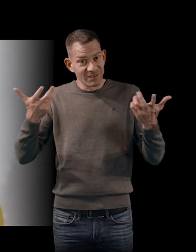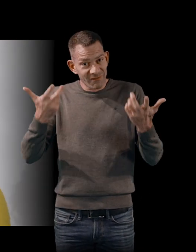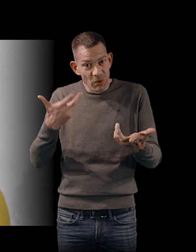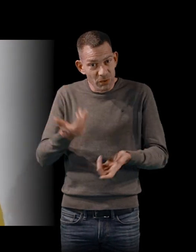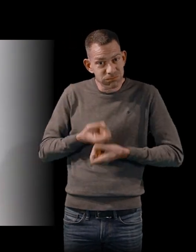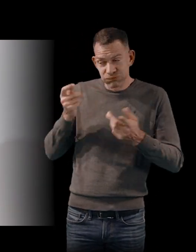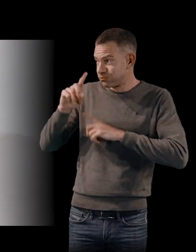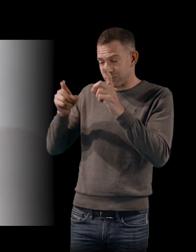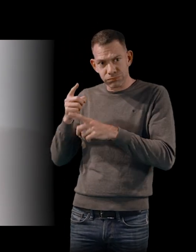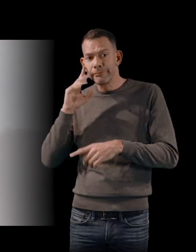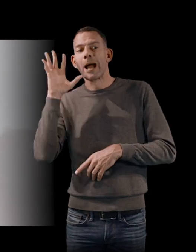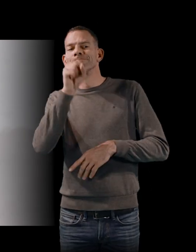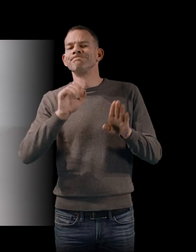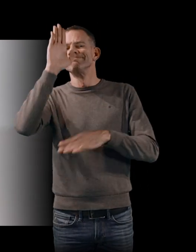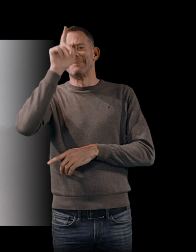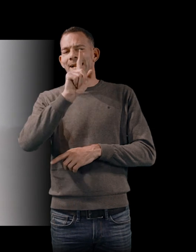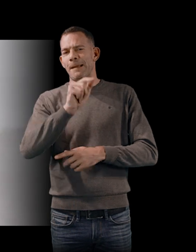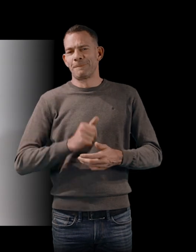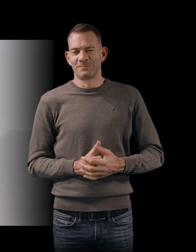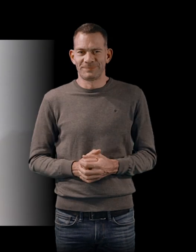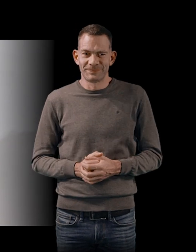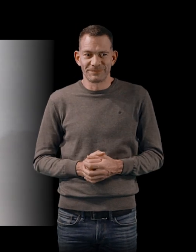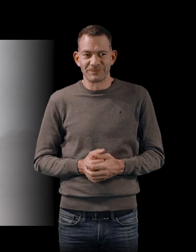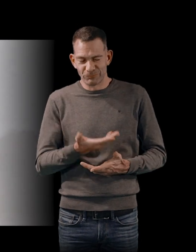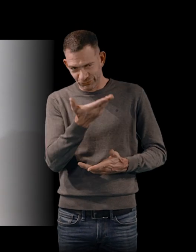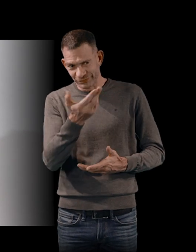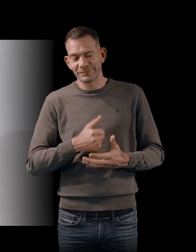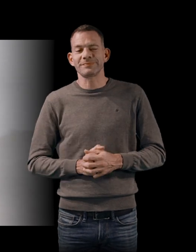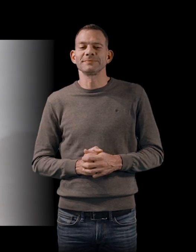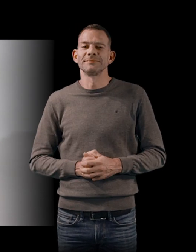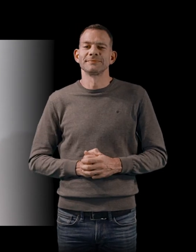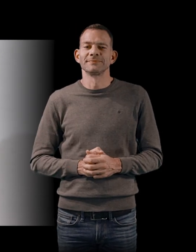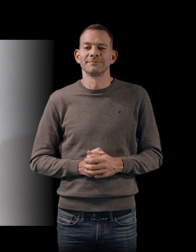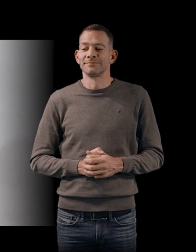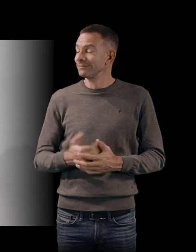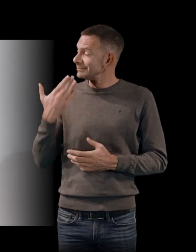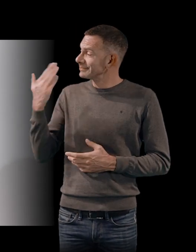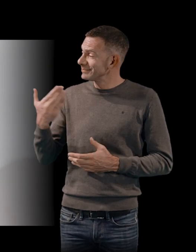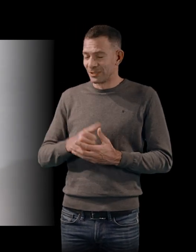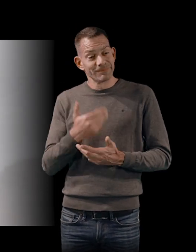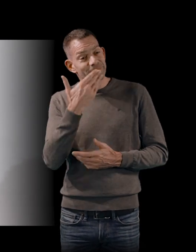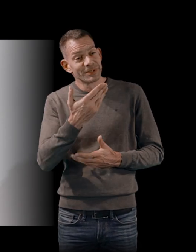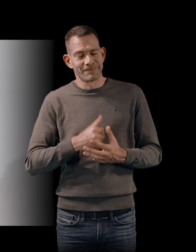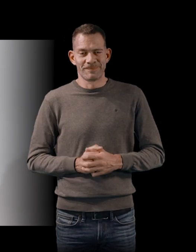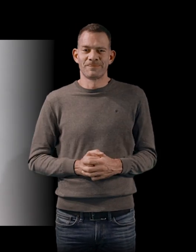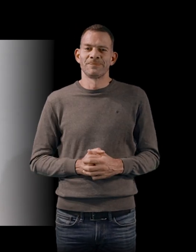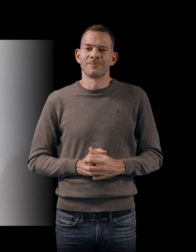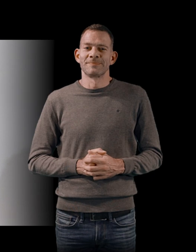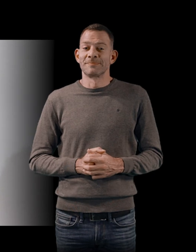je vois déjà une main qui se lève. Allez-y, je vous en prie. Bonsoir. Bonsoir. Merci beaucoup